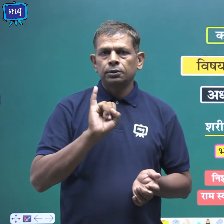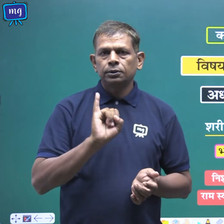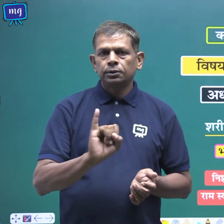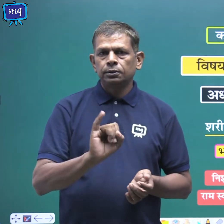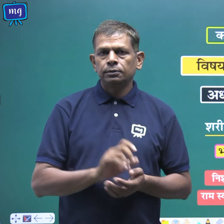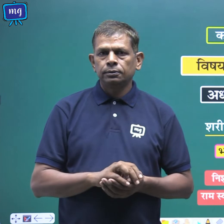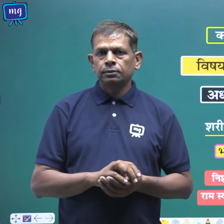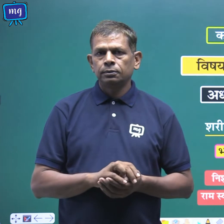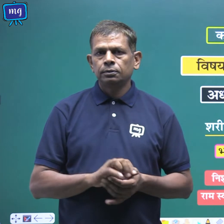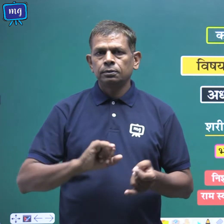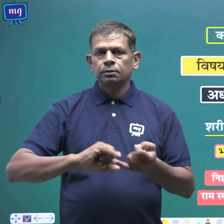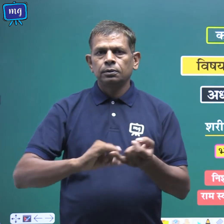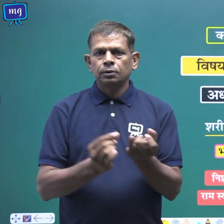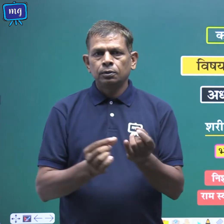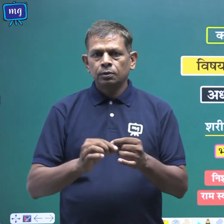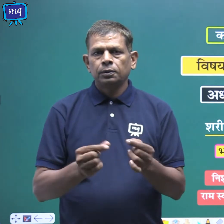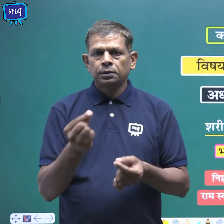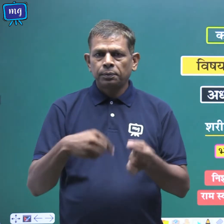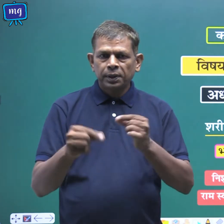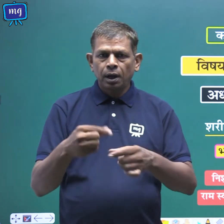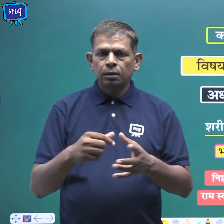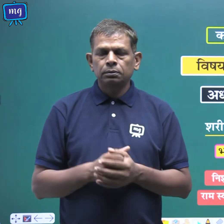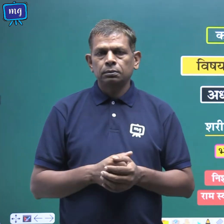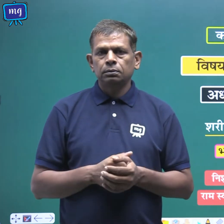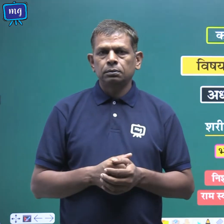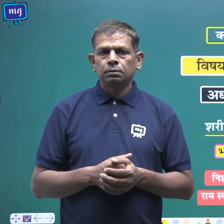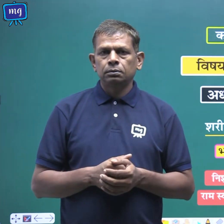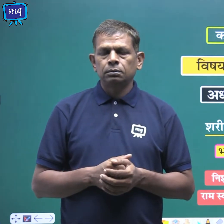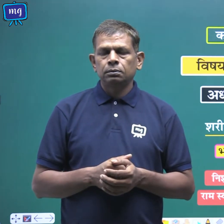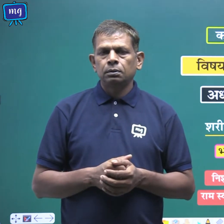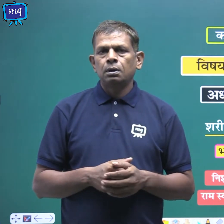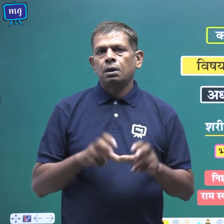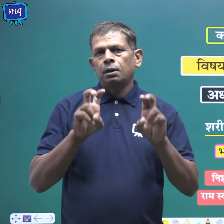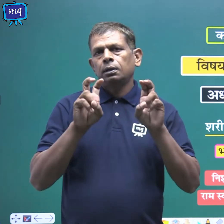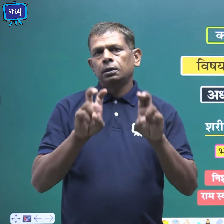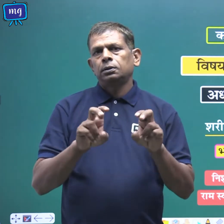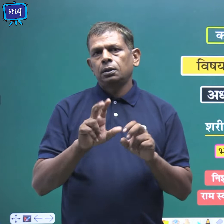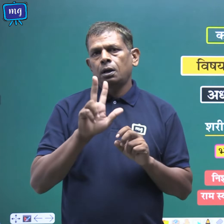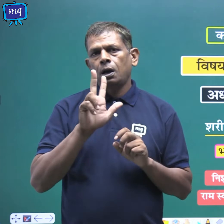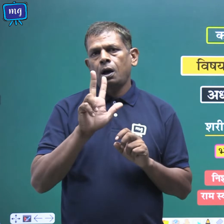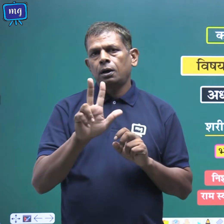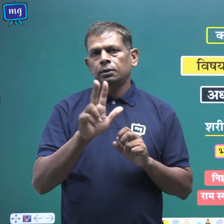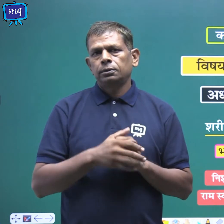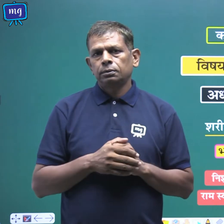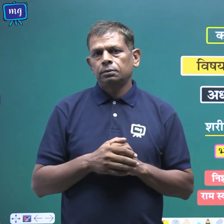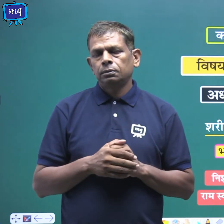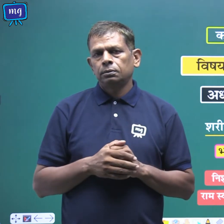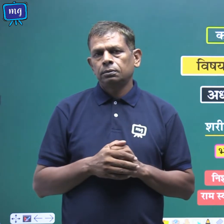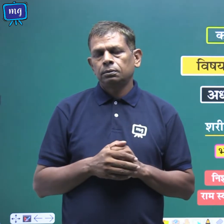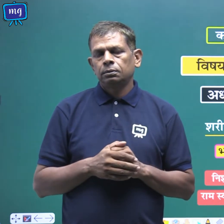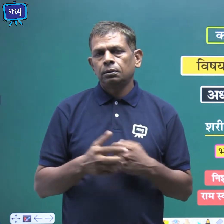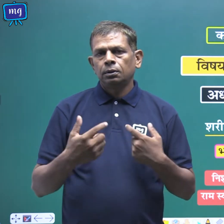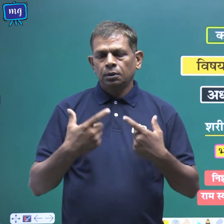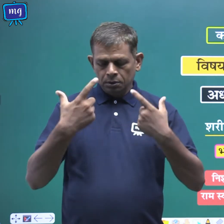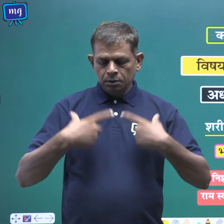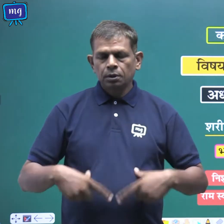विशे विज्ञान अध्याई आठ शरीर